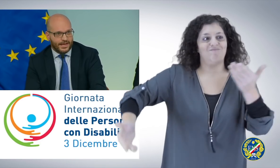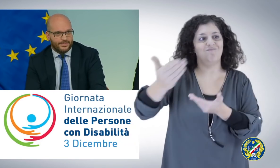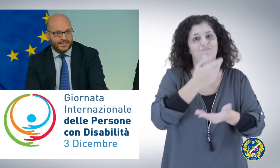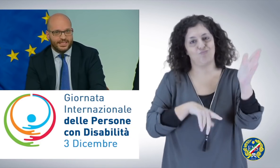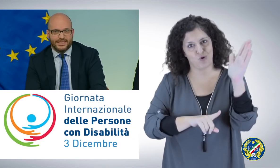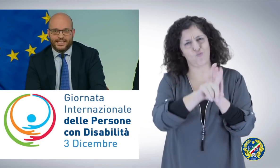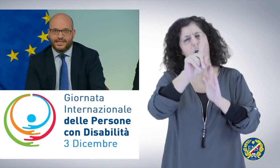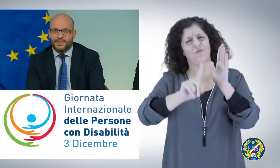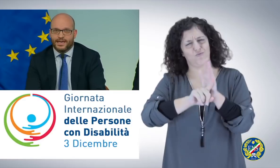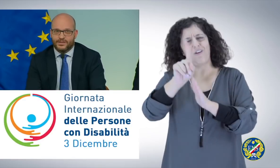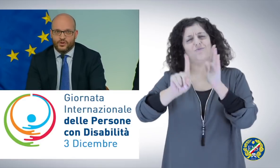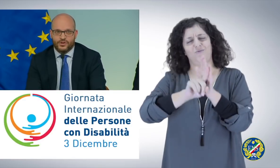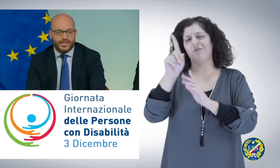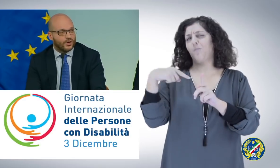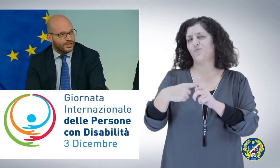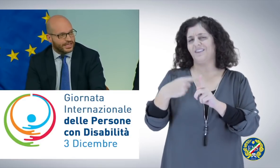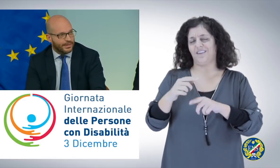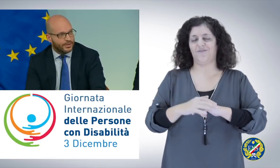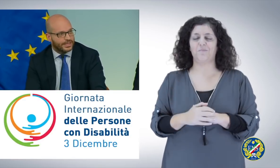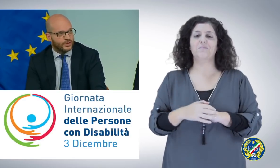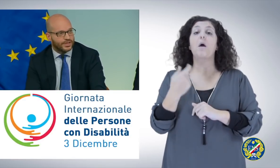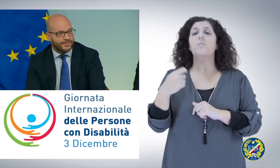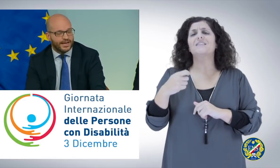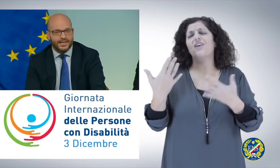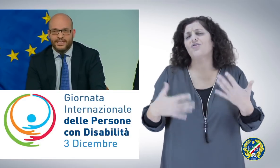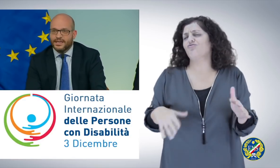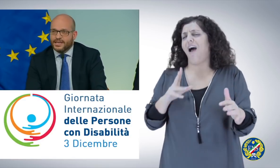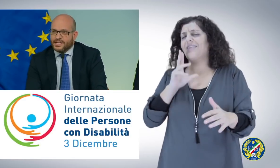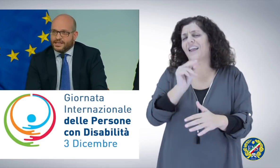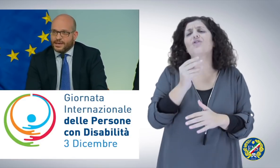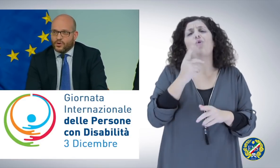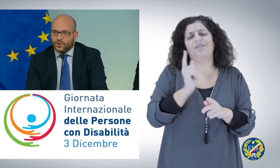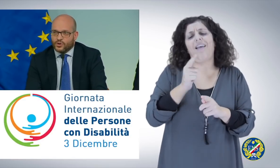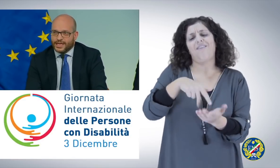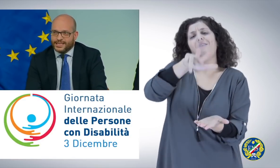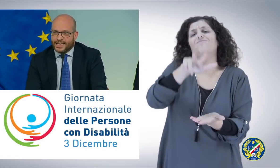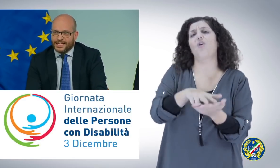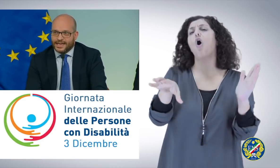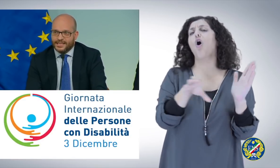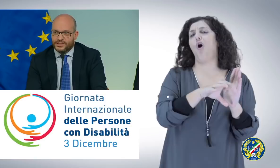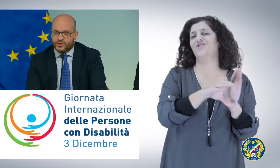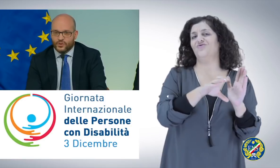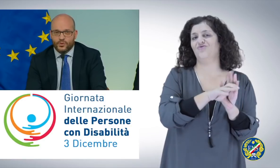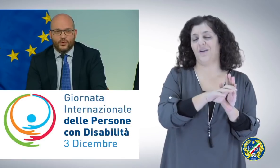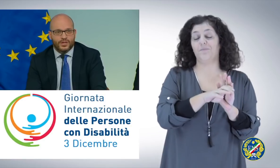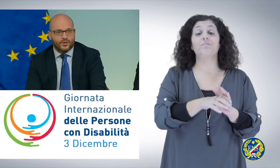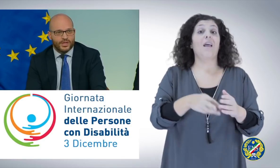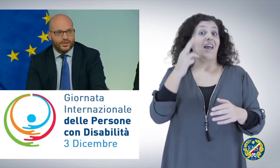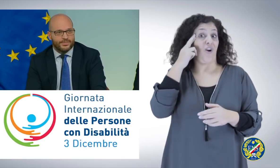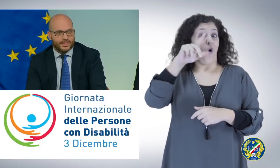Il Presidente ha già parlato del codice che abbiamo intenzione di fare. Teniamo conto che in Italia ci sono più di 4 milioni di